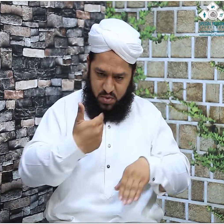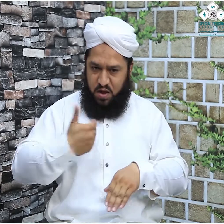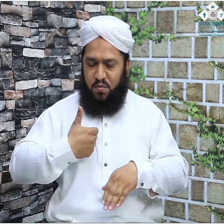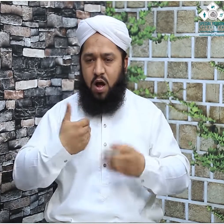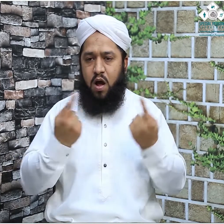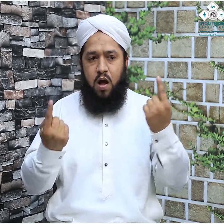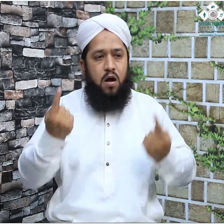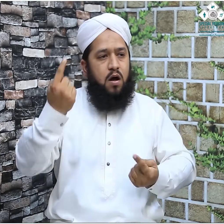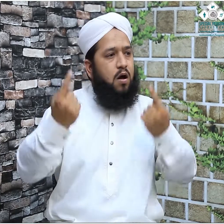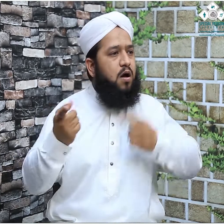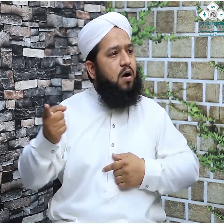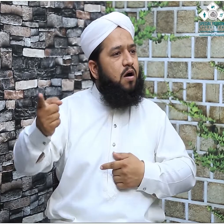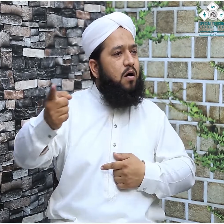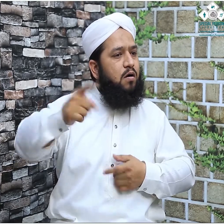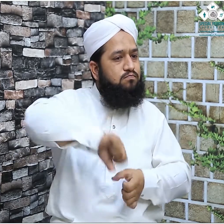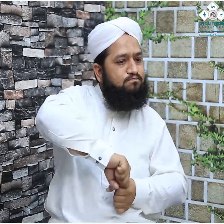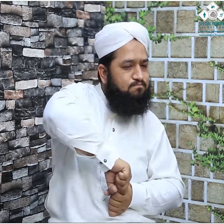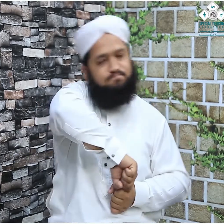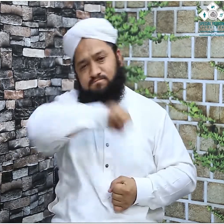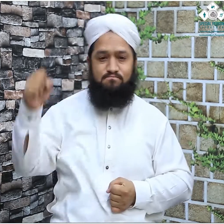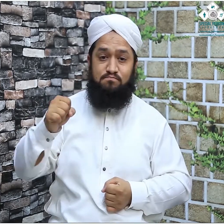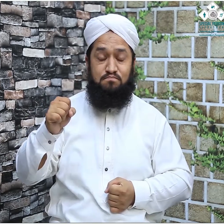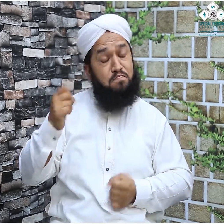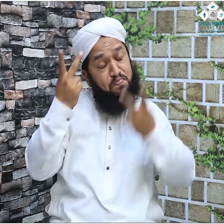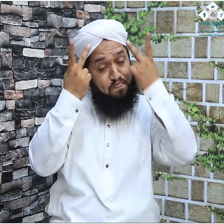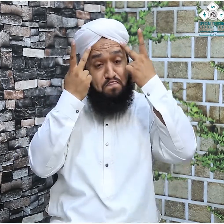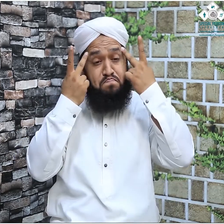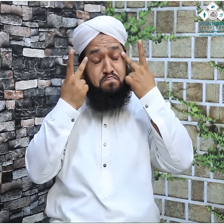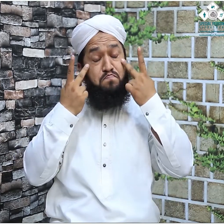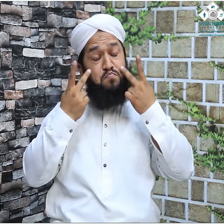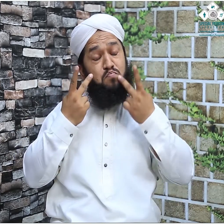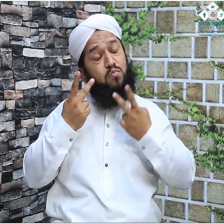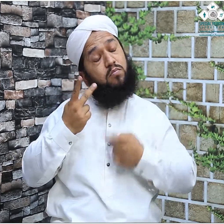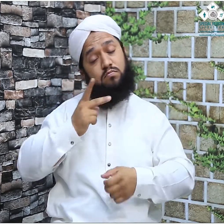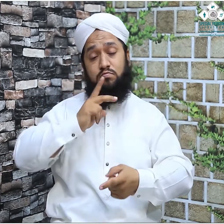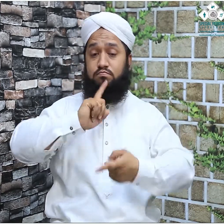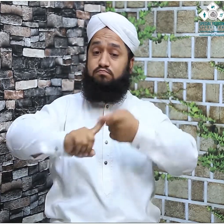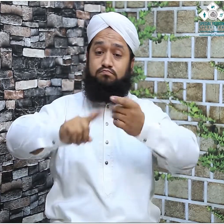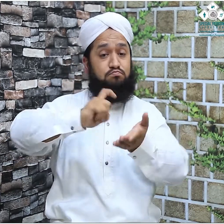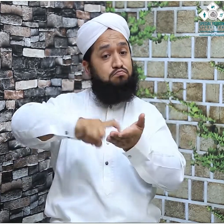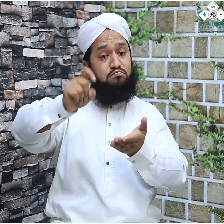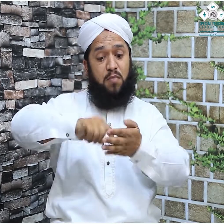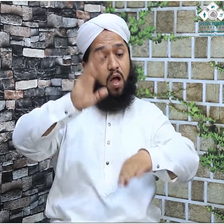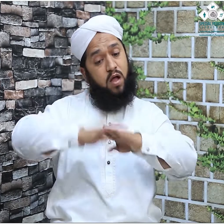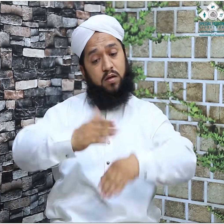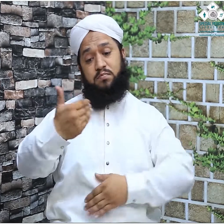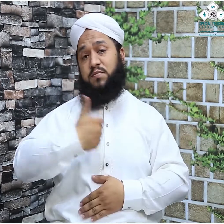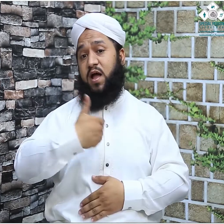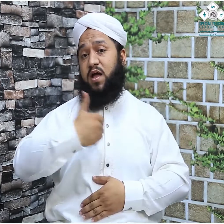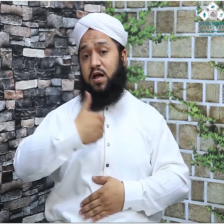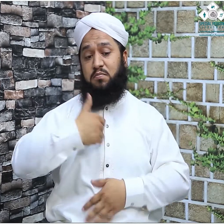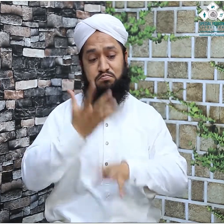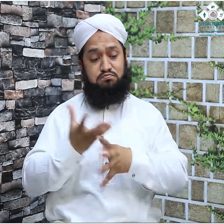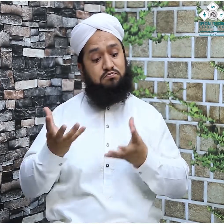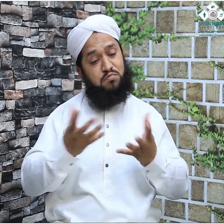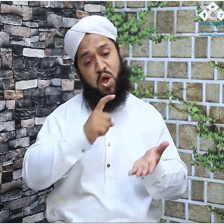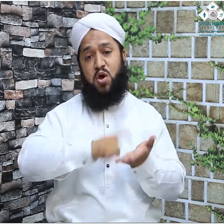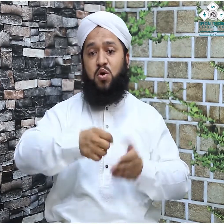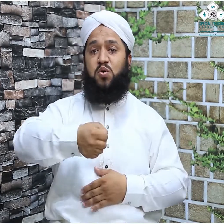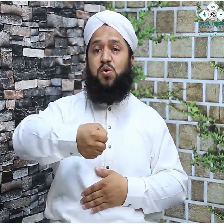گے یا مار دیں گے لیکن حجر اسود کو ہم نے ہی لگانا ہے بلکہ وہاں اس زمانے کے ایک بڑی عجیب و غریب رسم تھی جس کو آپ زمانہ جہلیت کی